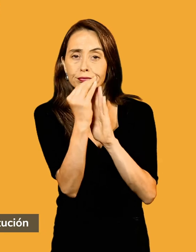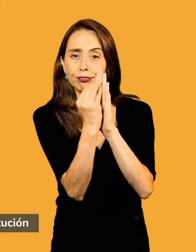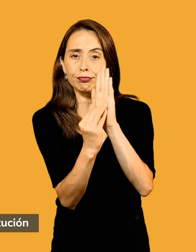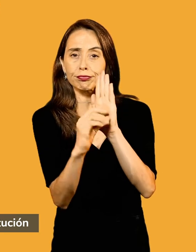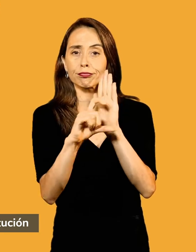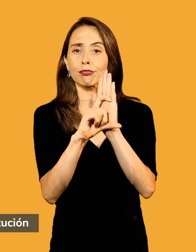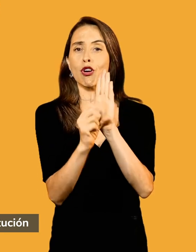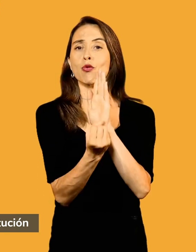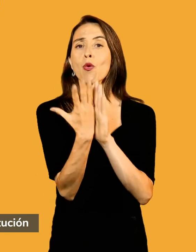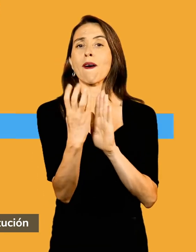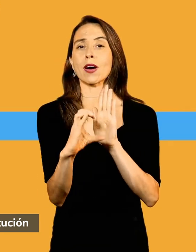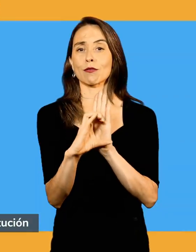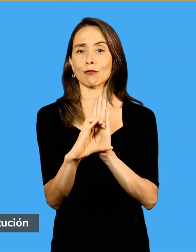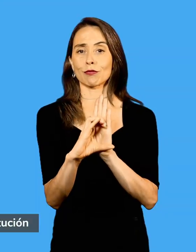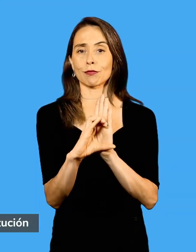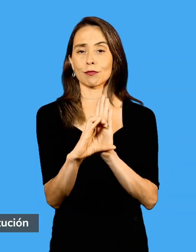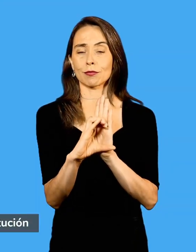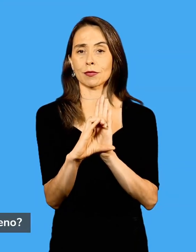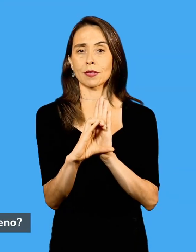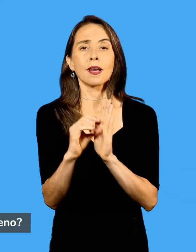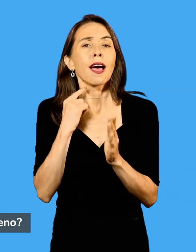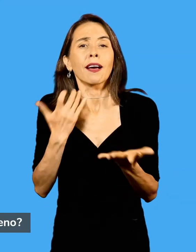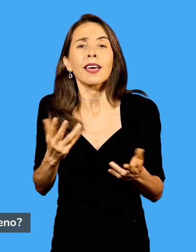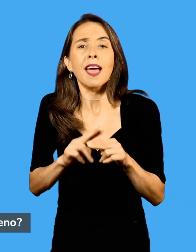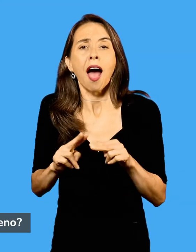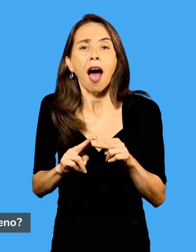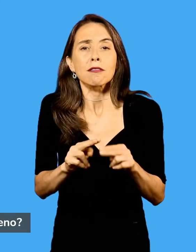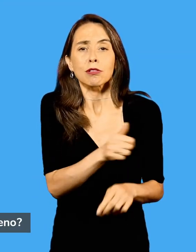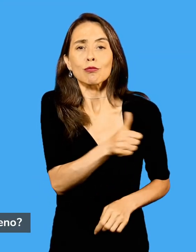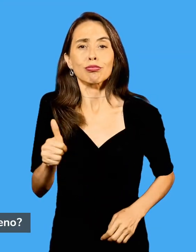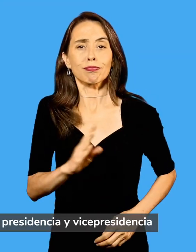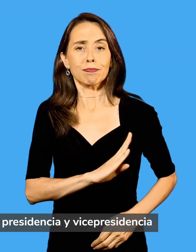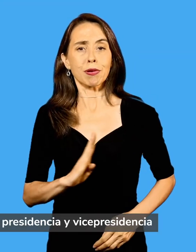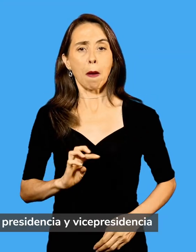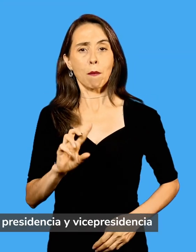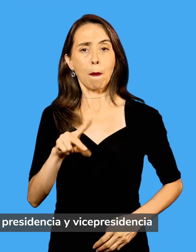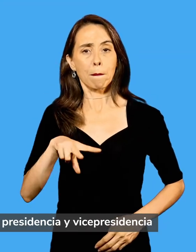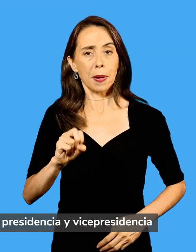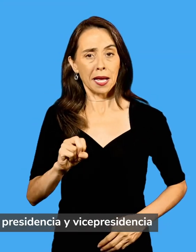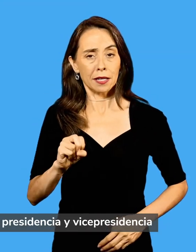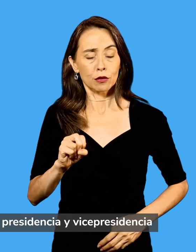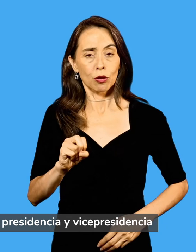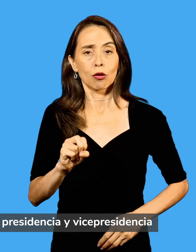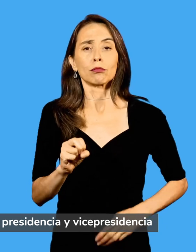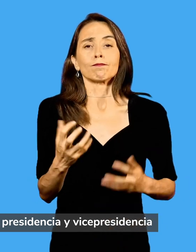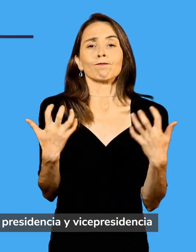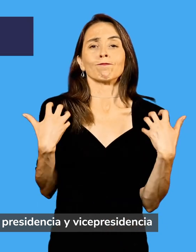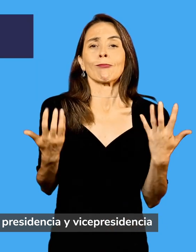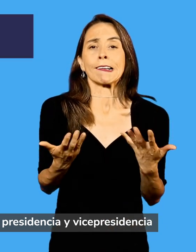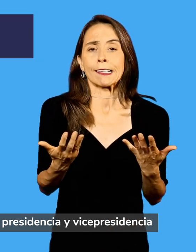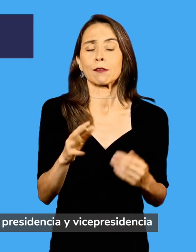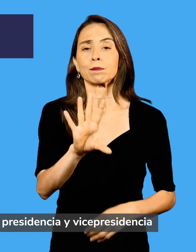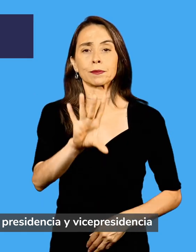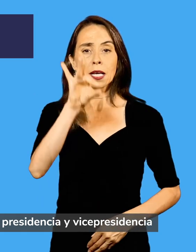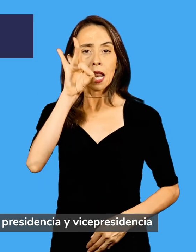constitución. ¿Qué hace el pleno? Algunas de sus funciones son elegir a la presidencia y